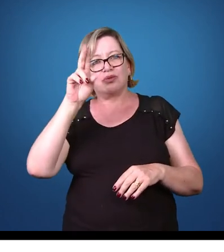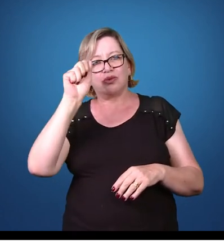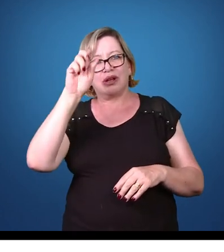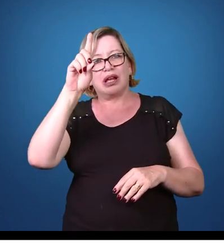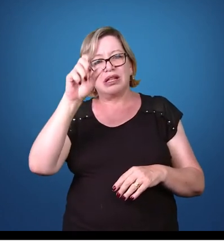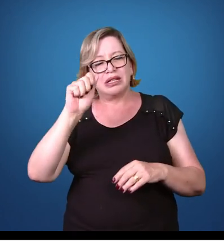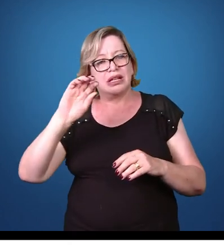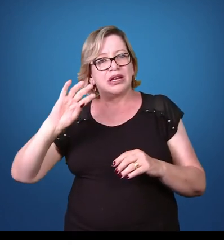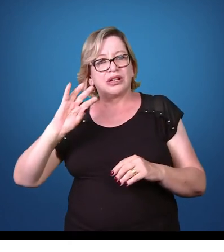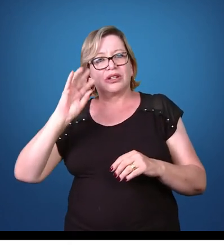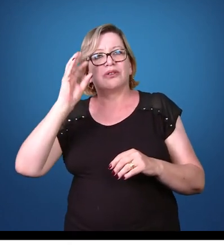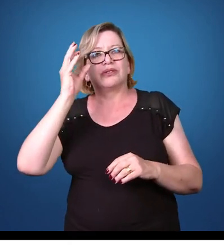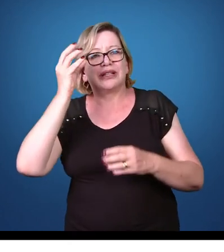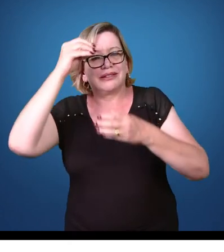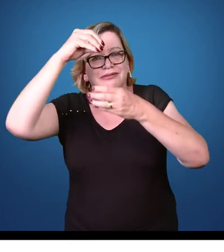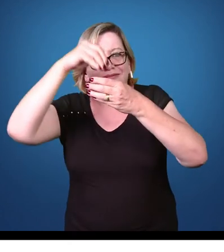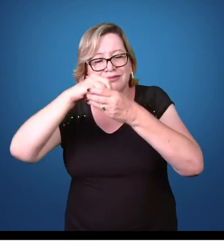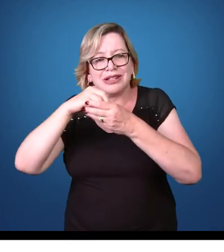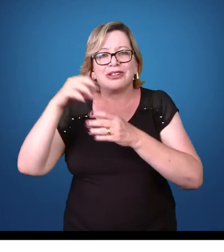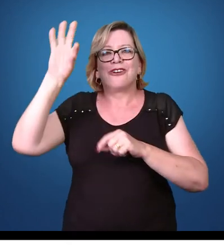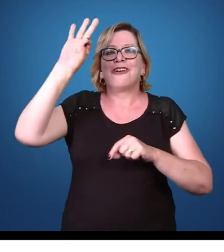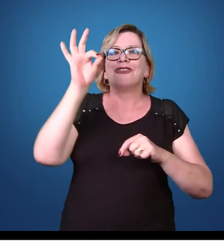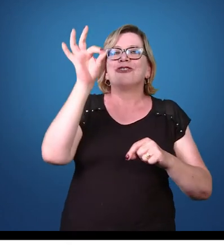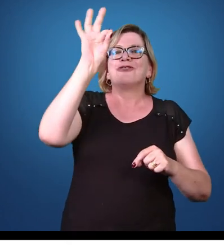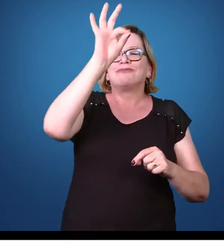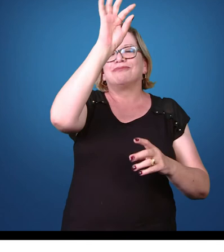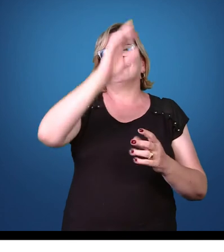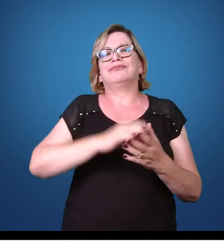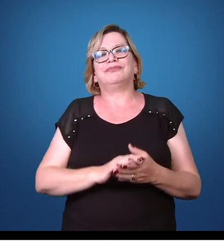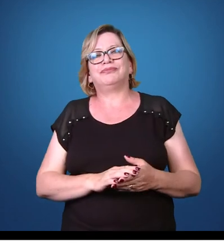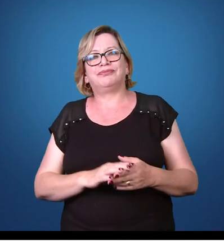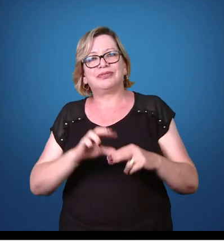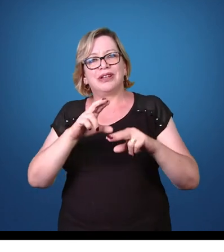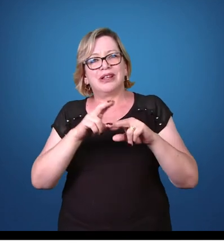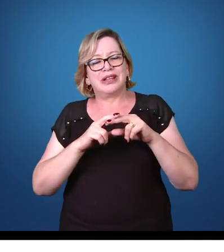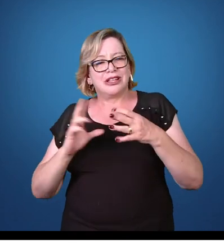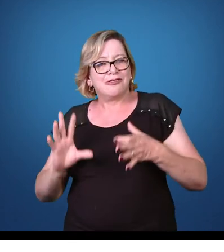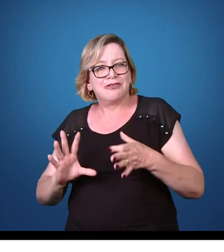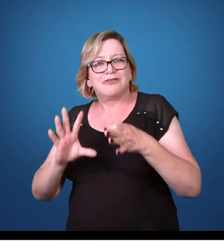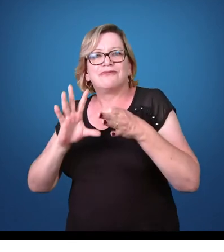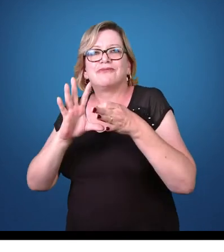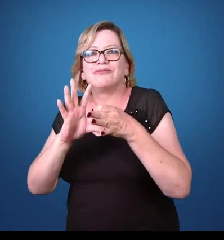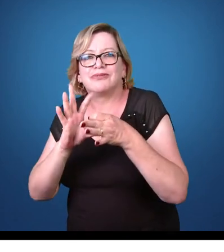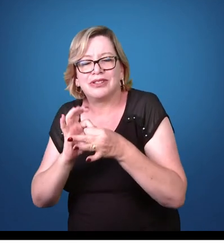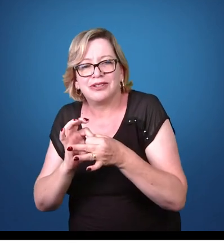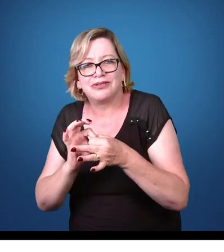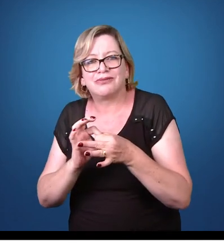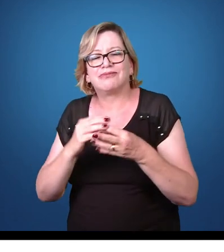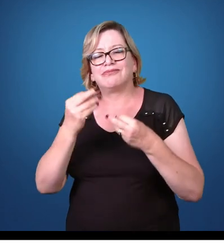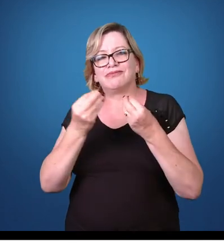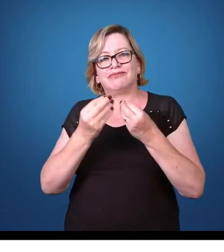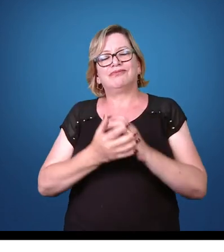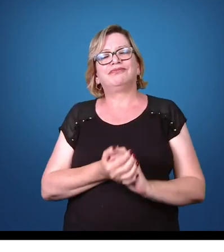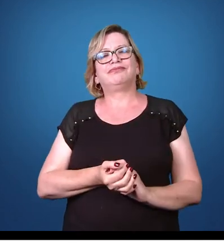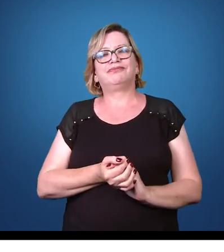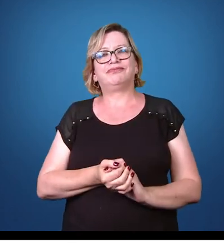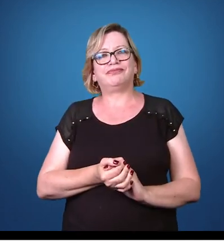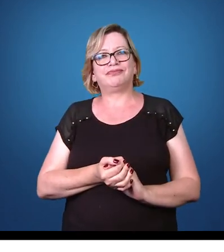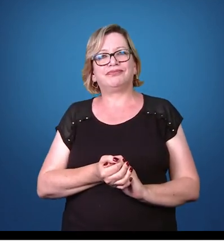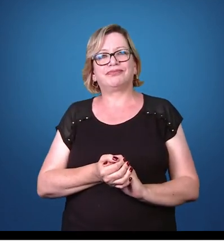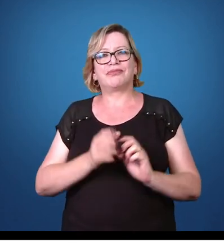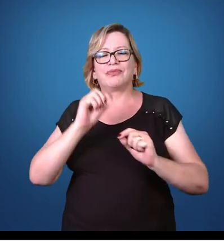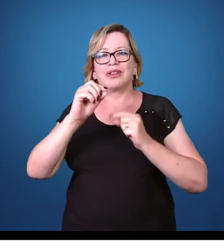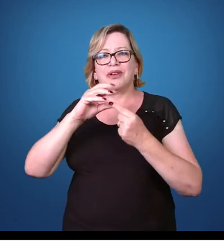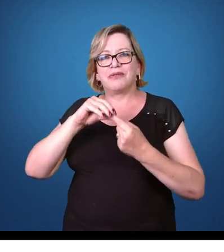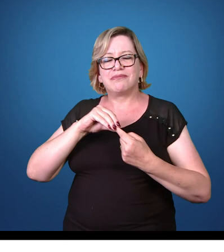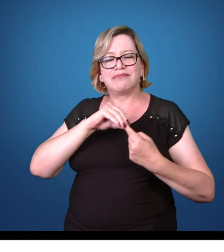que ocorre dentro do vetor, por conta da fusão da união dos gametócitos. Bom, o